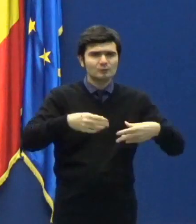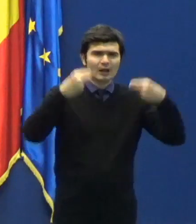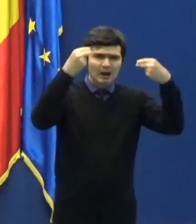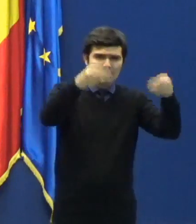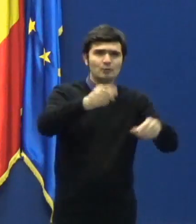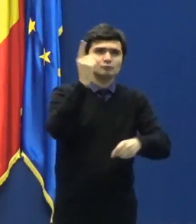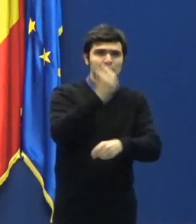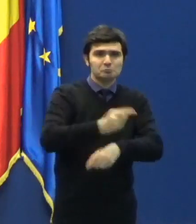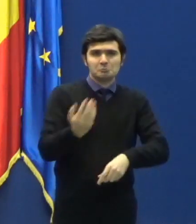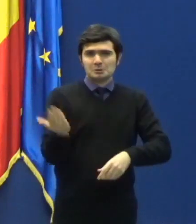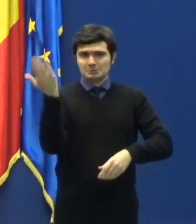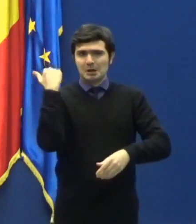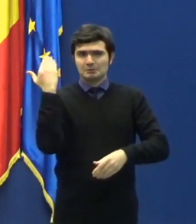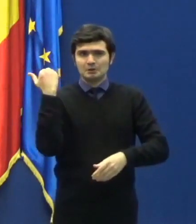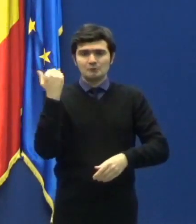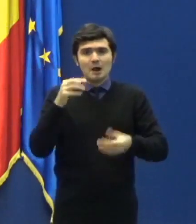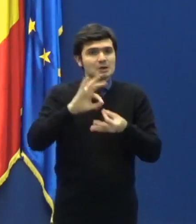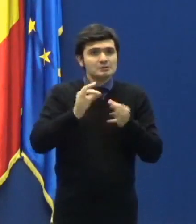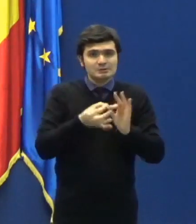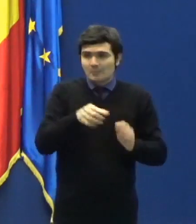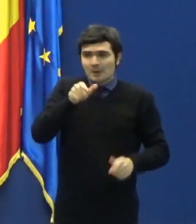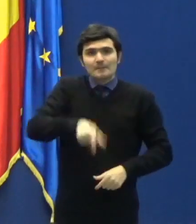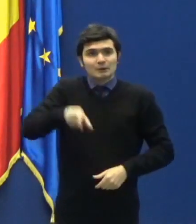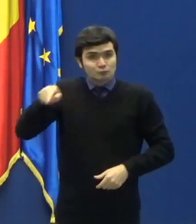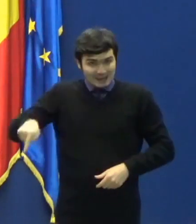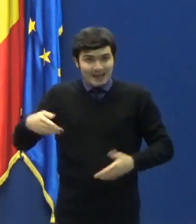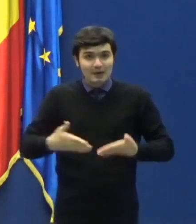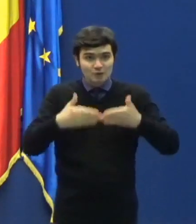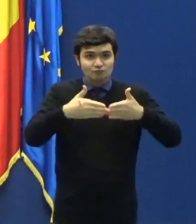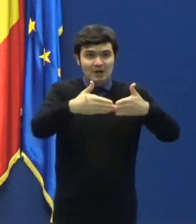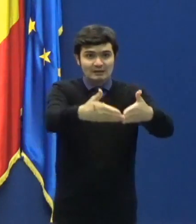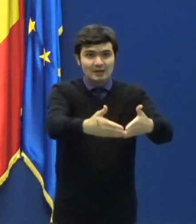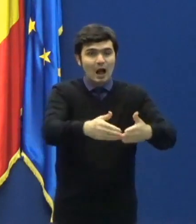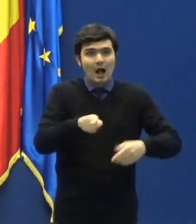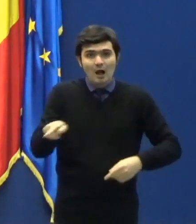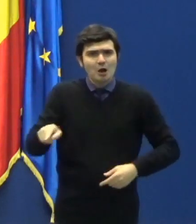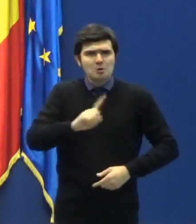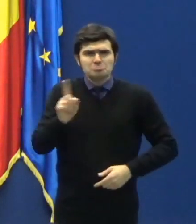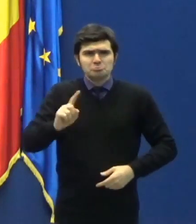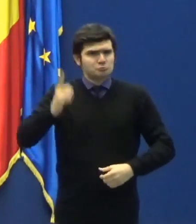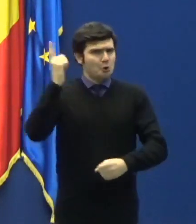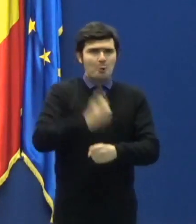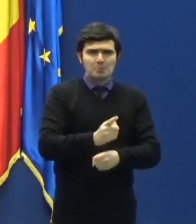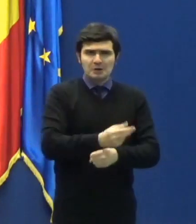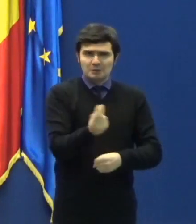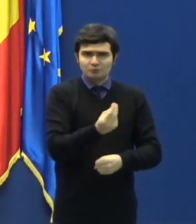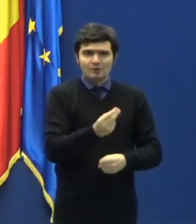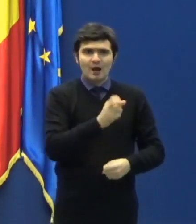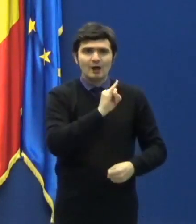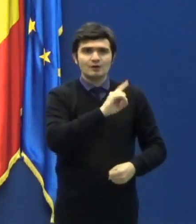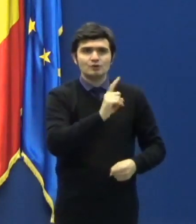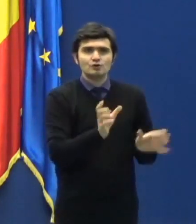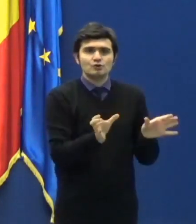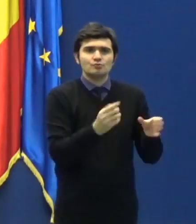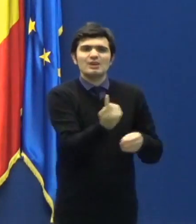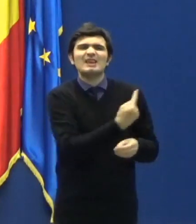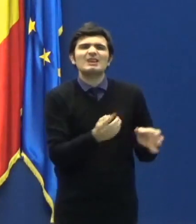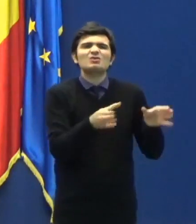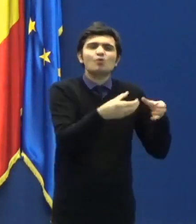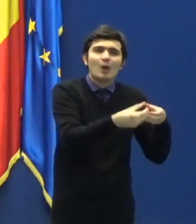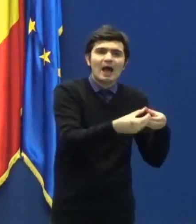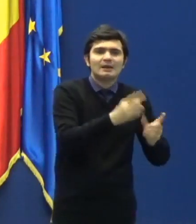anterioare, nu este obligat să intre în izolare, dacă vine din